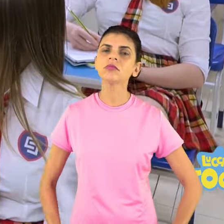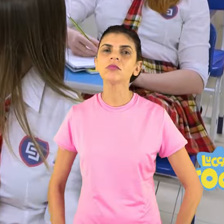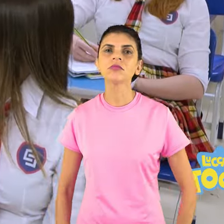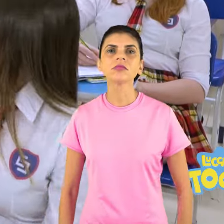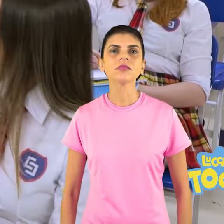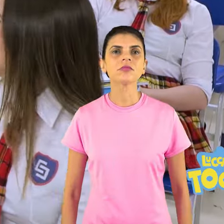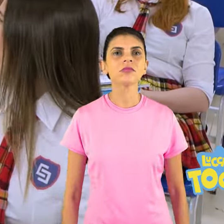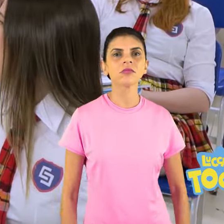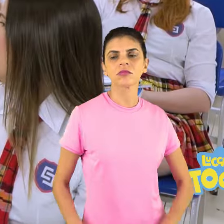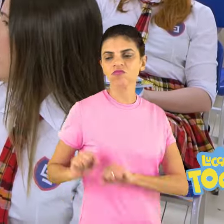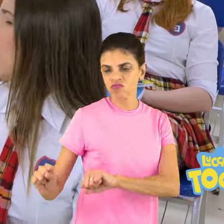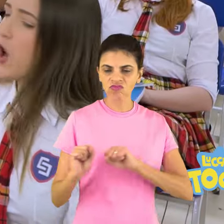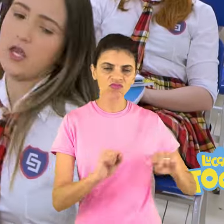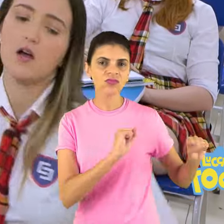Eu não tô com vergonha.